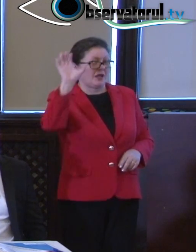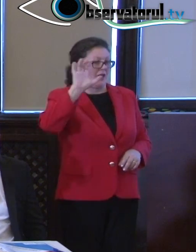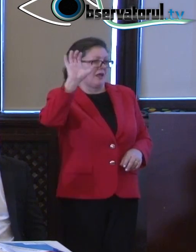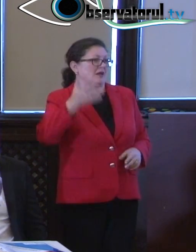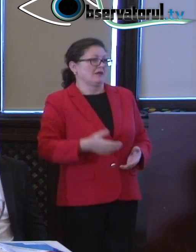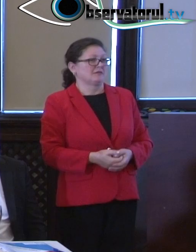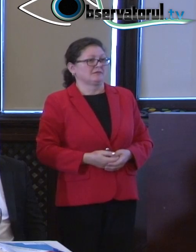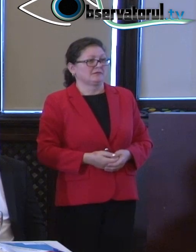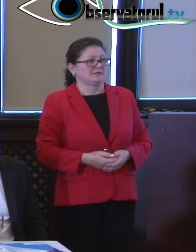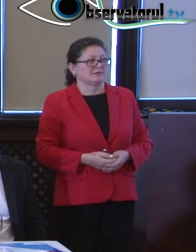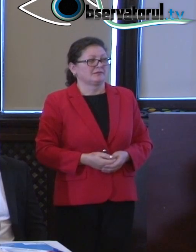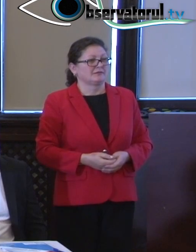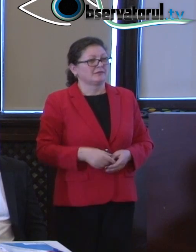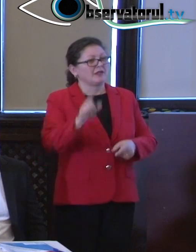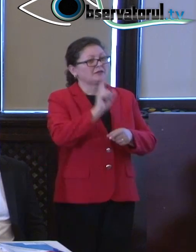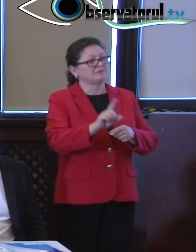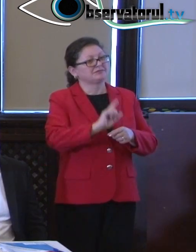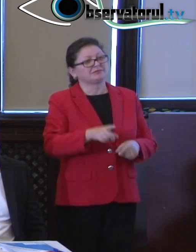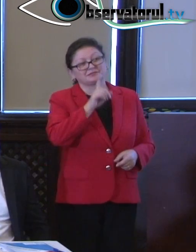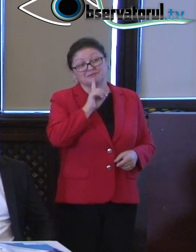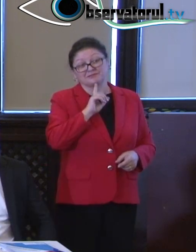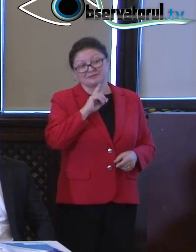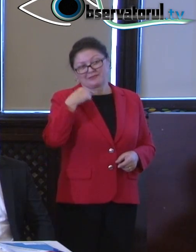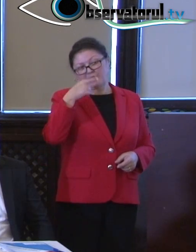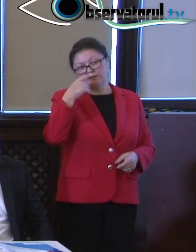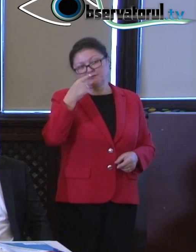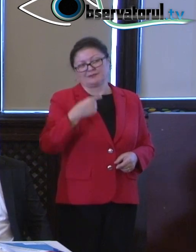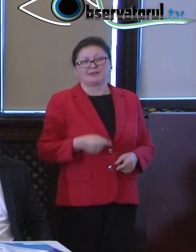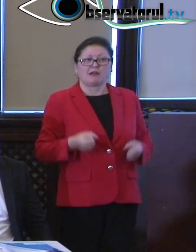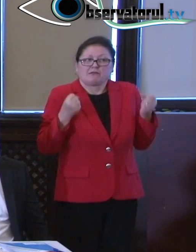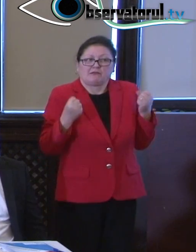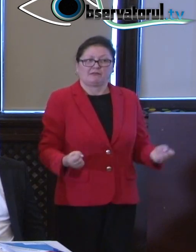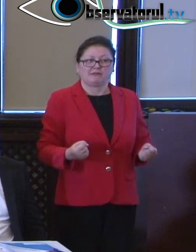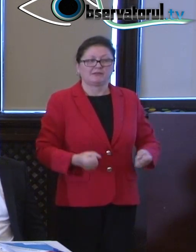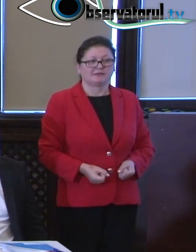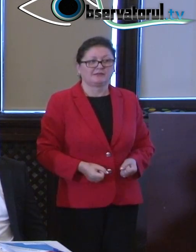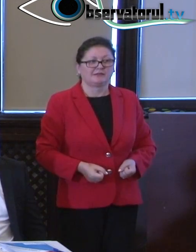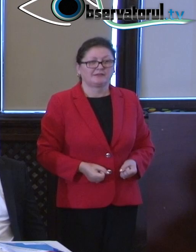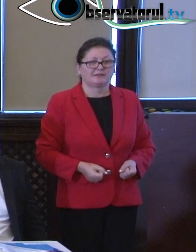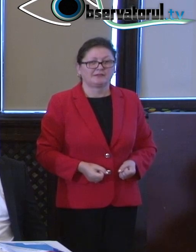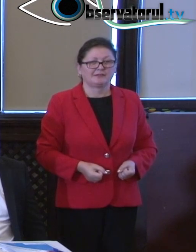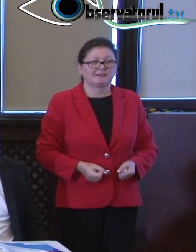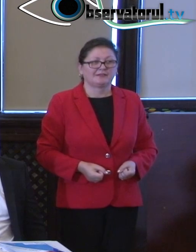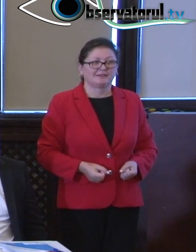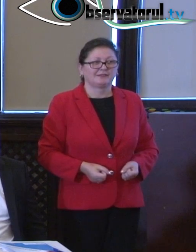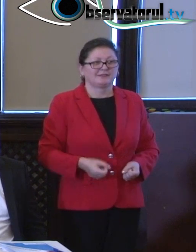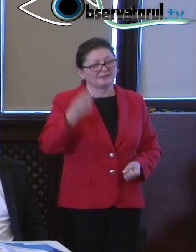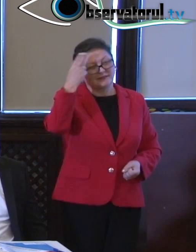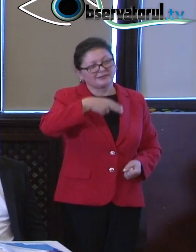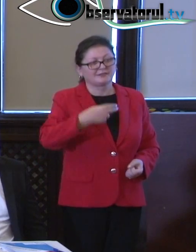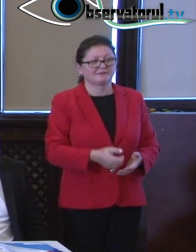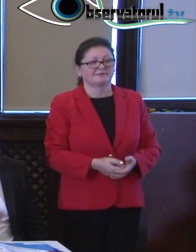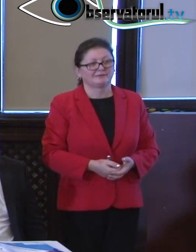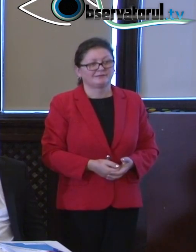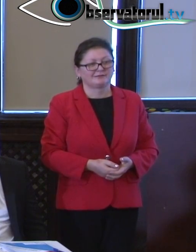lucruri banale, dar cu un limbaj foarte greu. Foarte greu de înțeles pentru